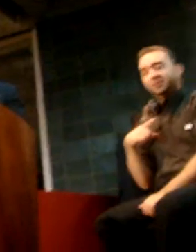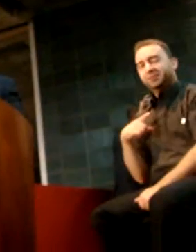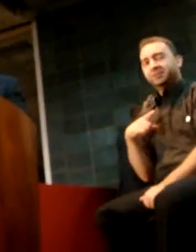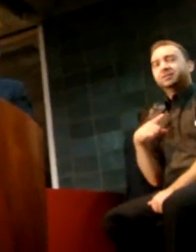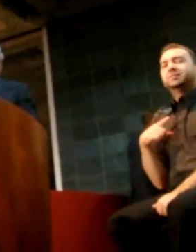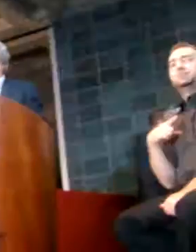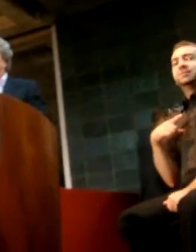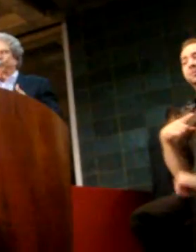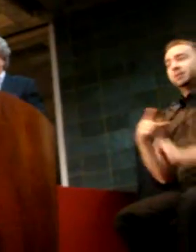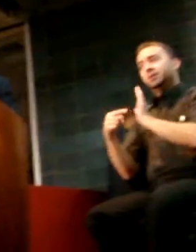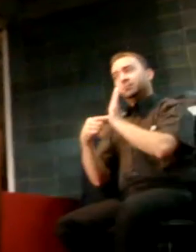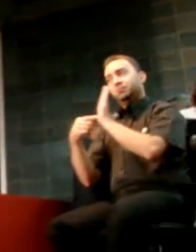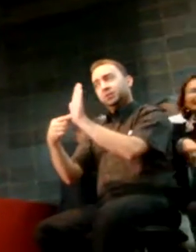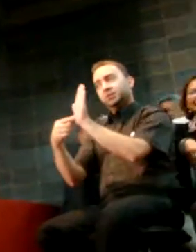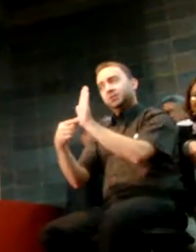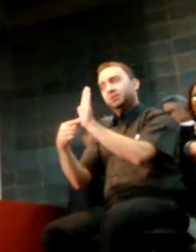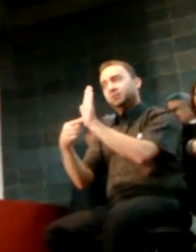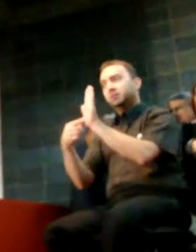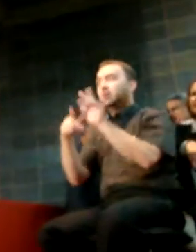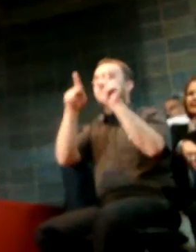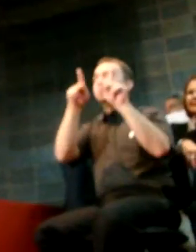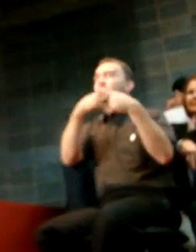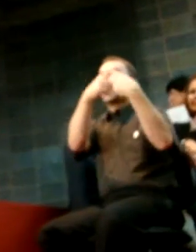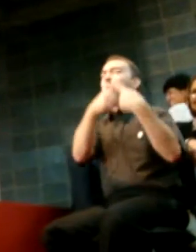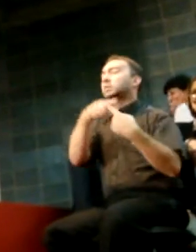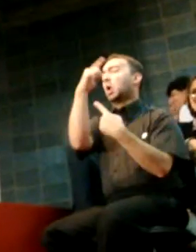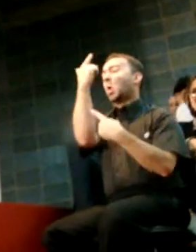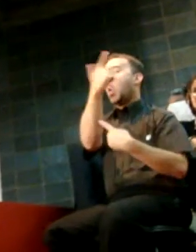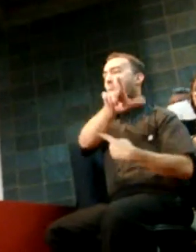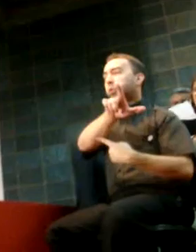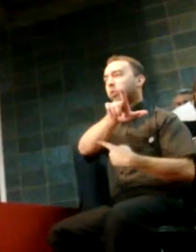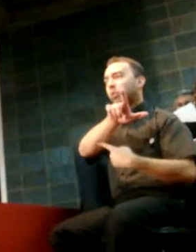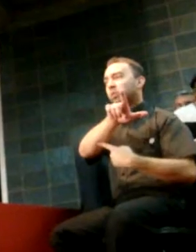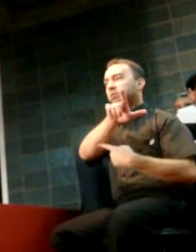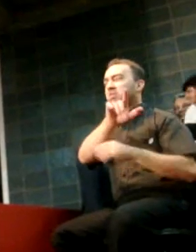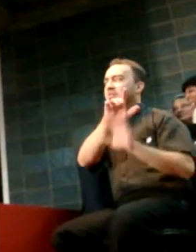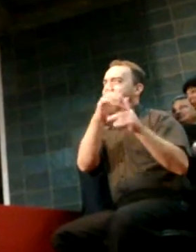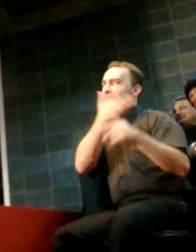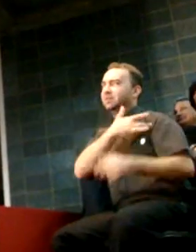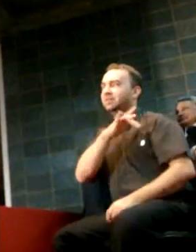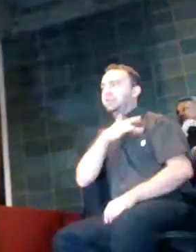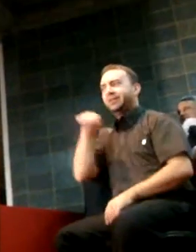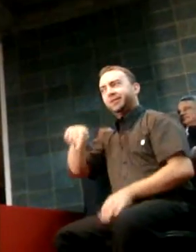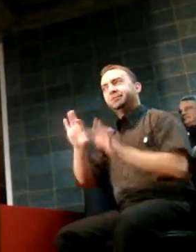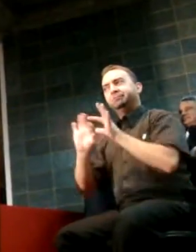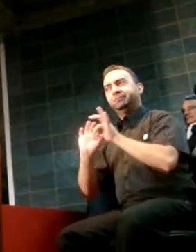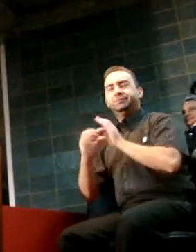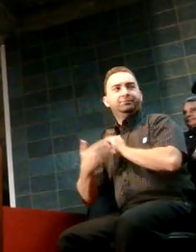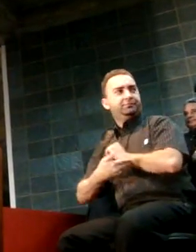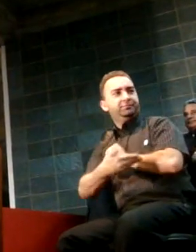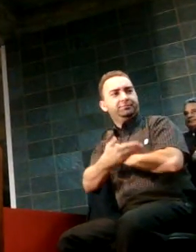Mostrando para os nossos adversários que a união que nós fazemos neste momento